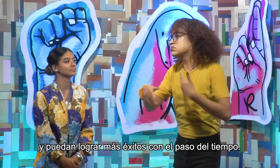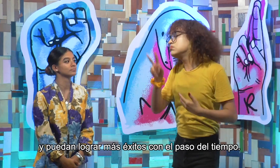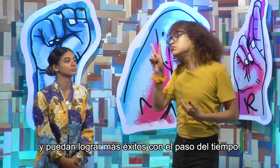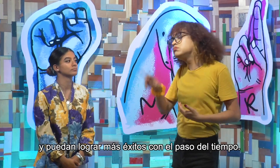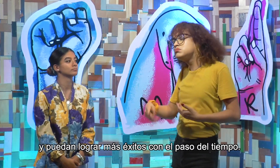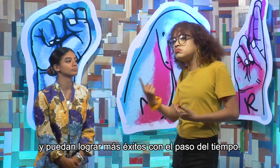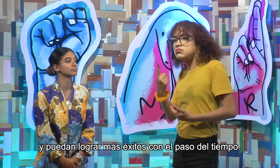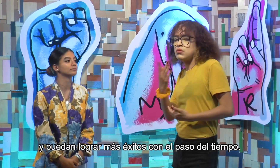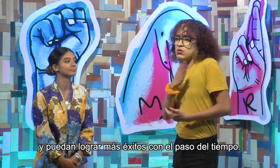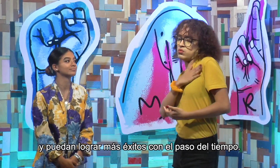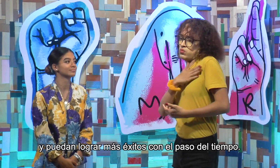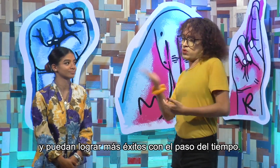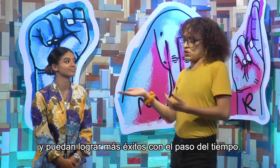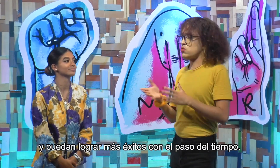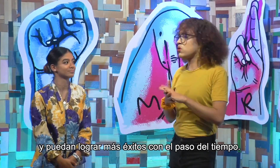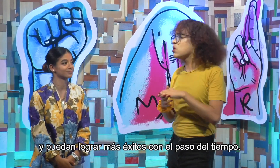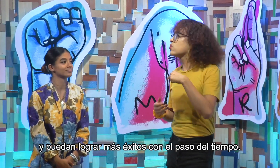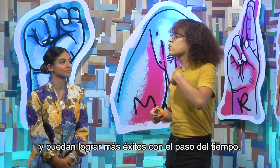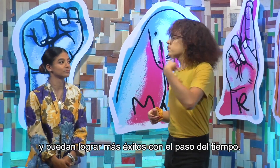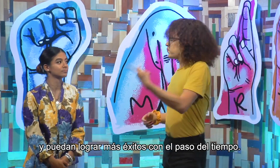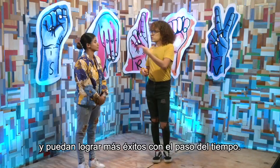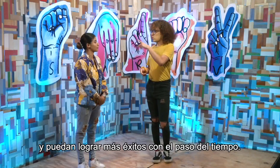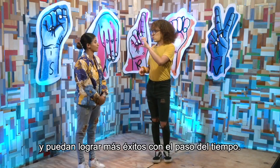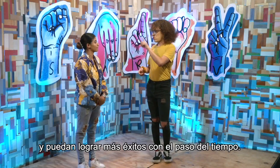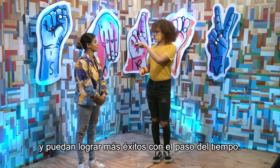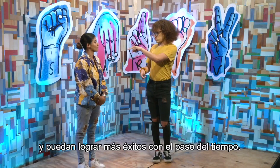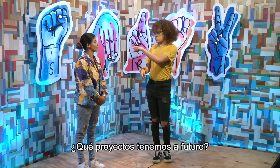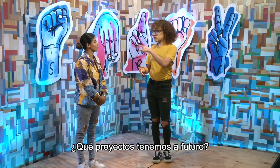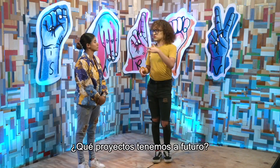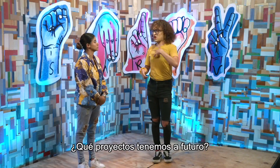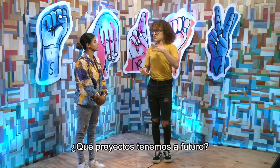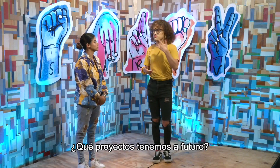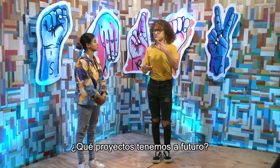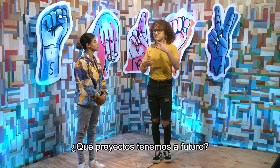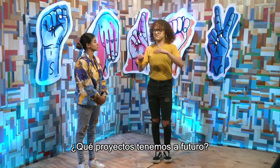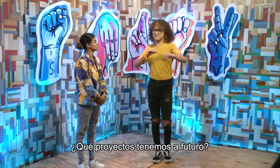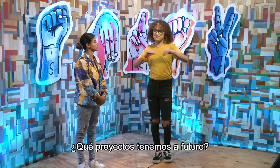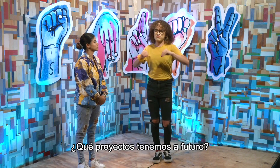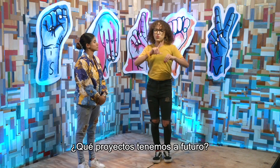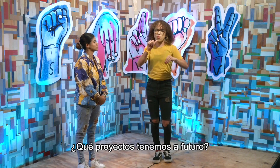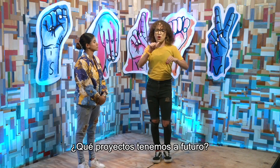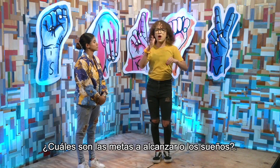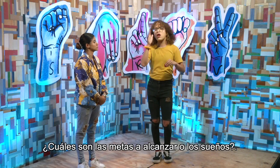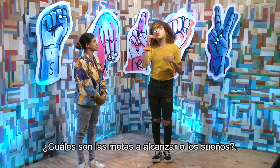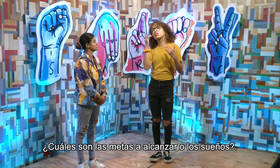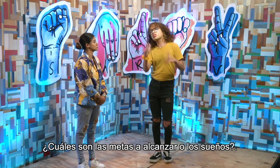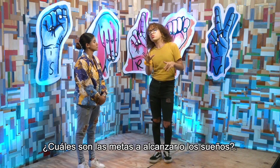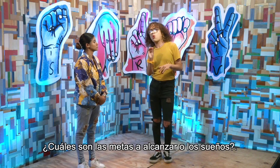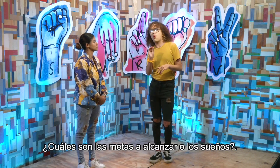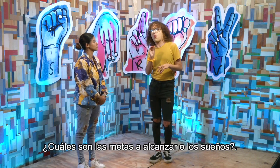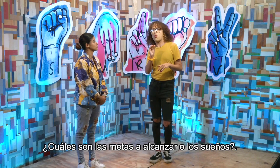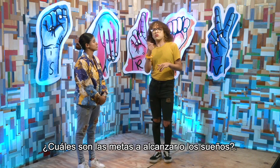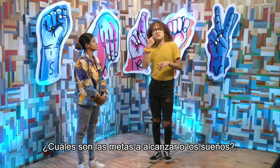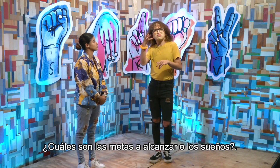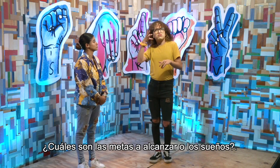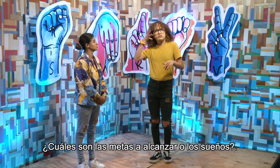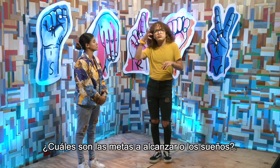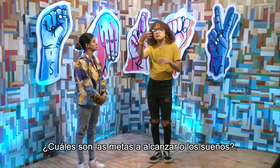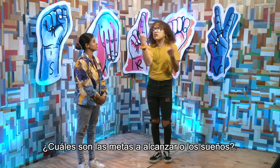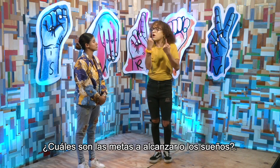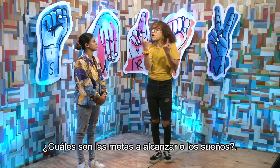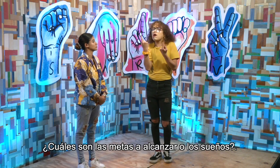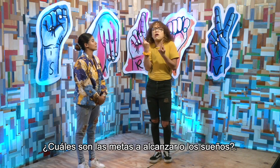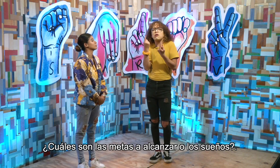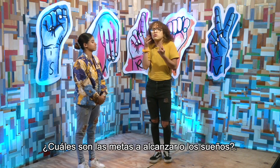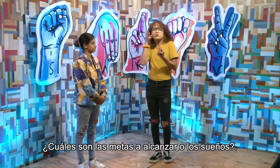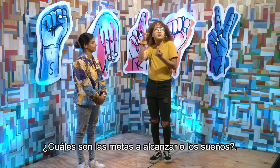y puedan lograr más éxitos con el paso del tiempo! ¿Qué proyectos tenemos a futuro o cuáles son las metas a alcanzar o